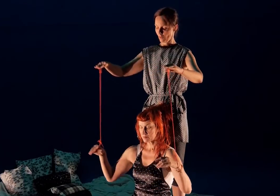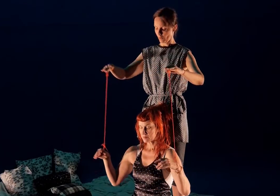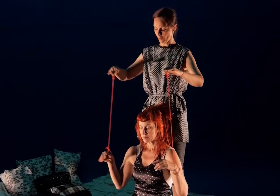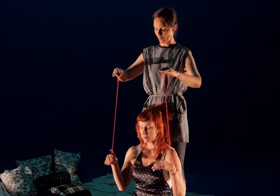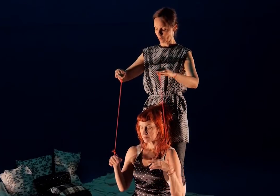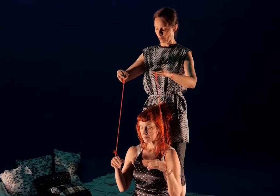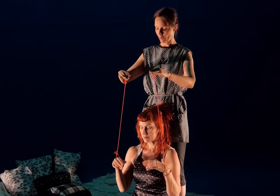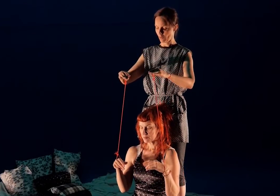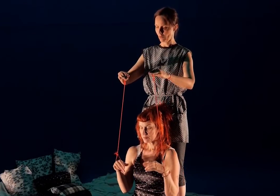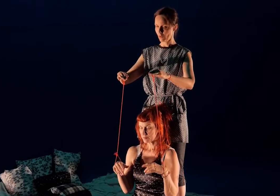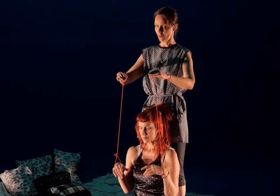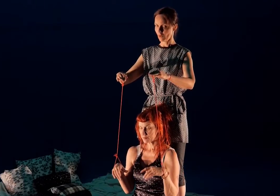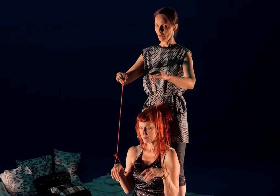pour se faire comprendre. C'est une démarche artistique.